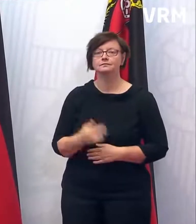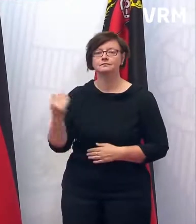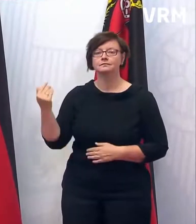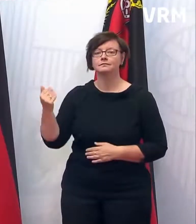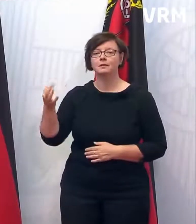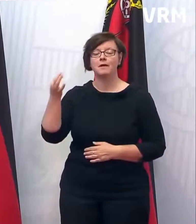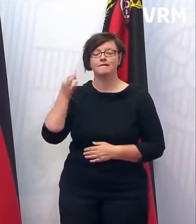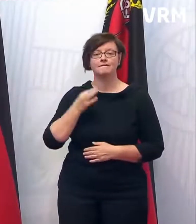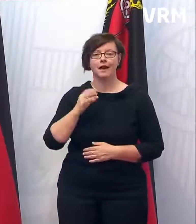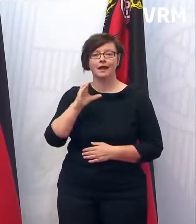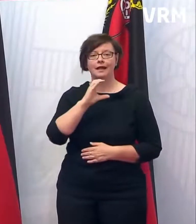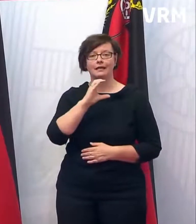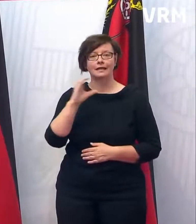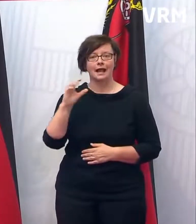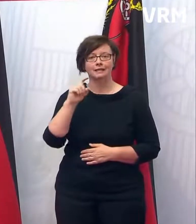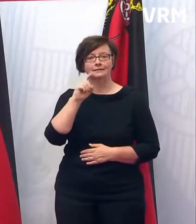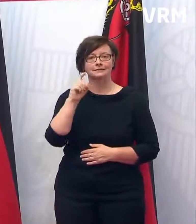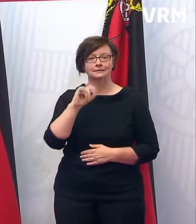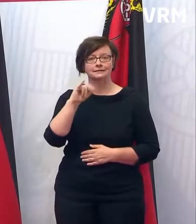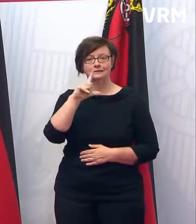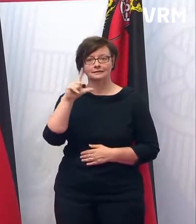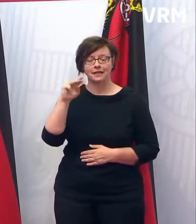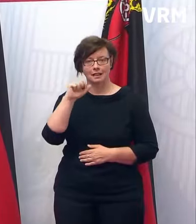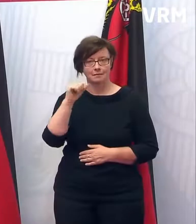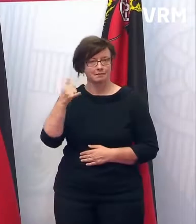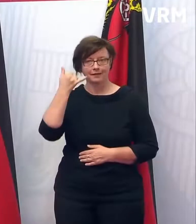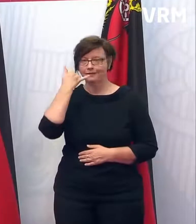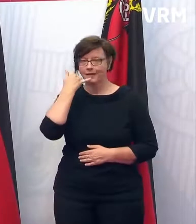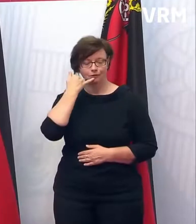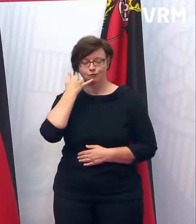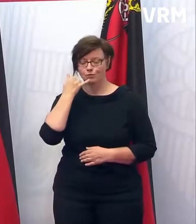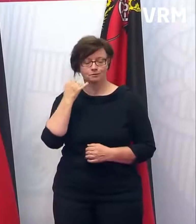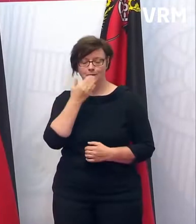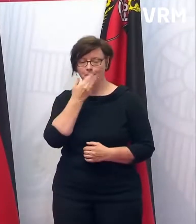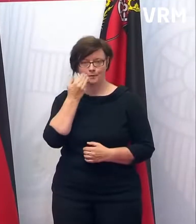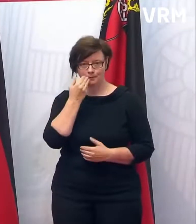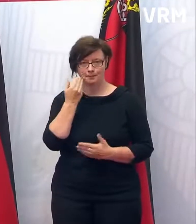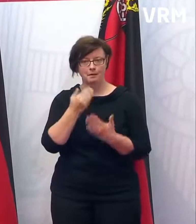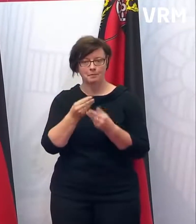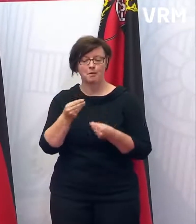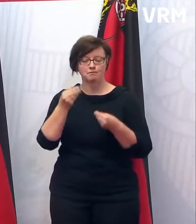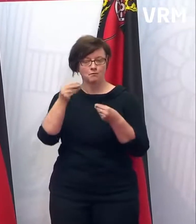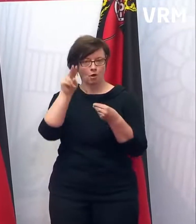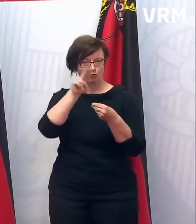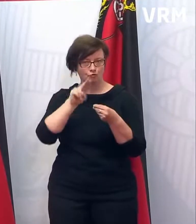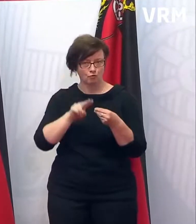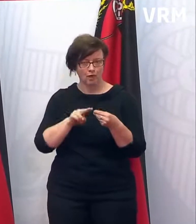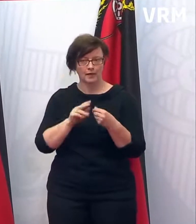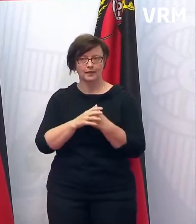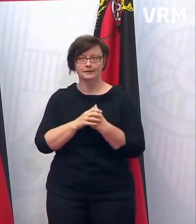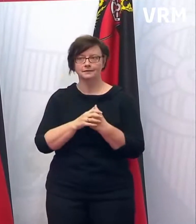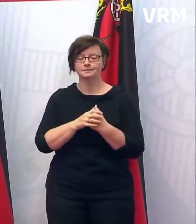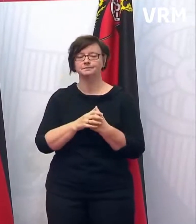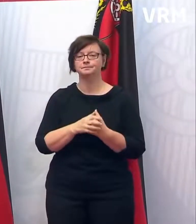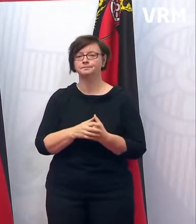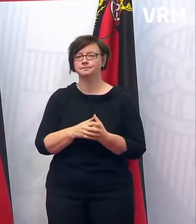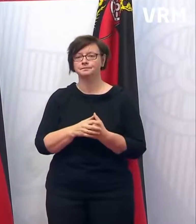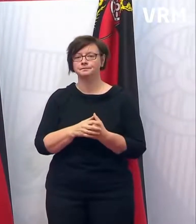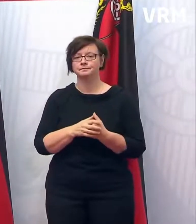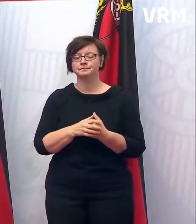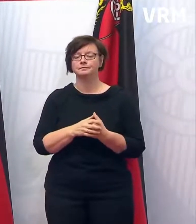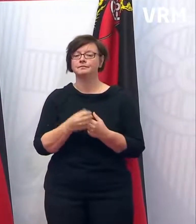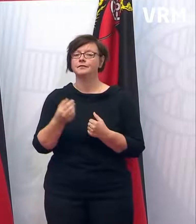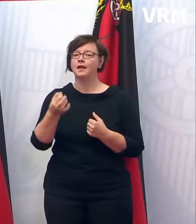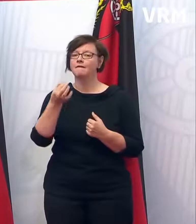dann habe ich eine Frage von Carsten Zillmann. ist nicht telefonisch zugeschaltet. Er deswegen seine Bitte, die Frage vorzutragen. Er